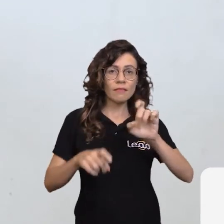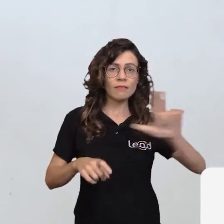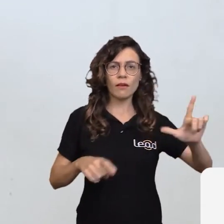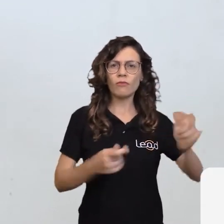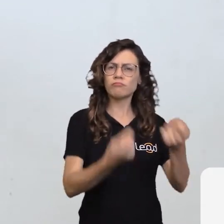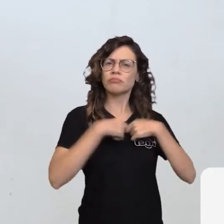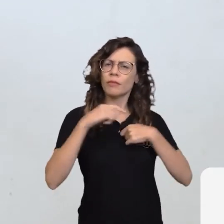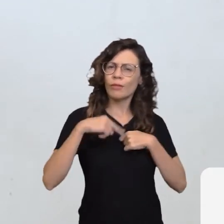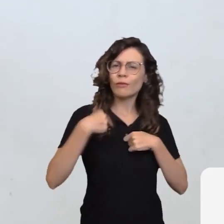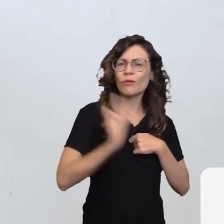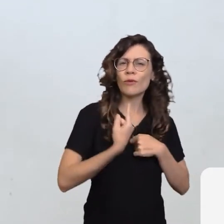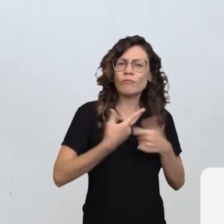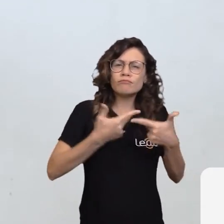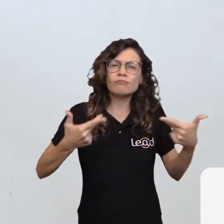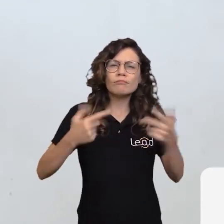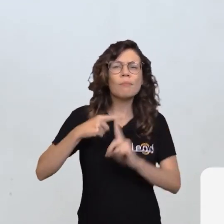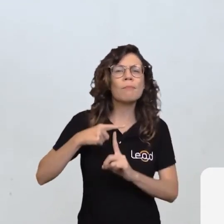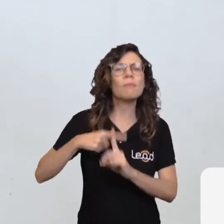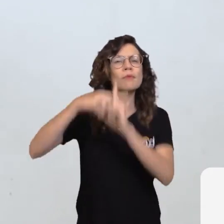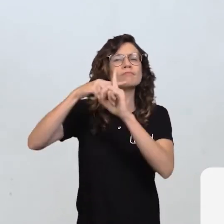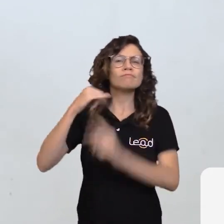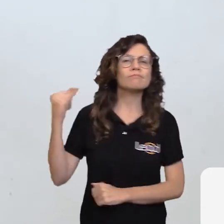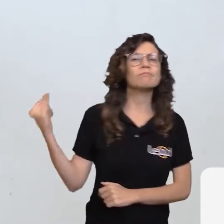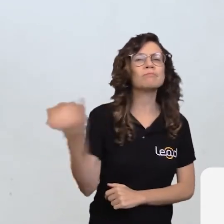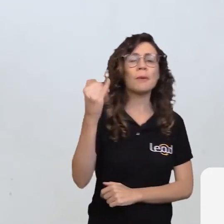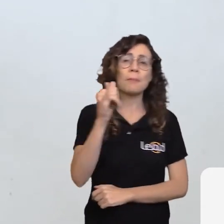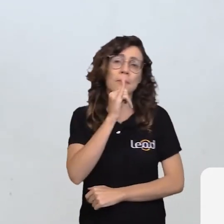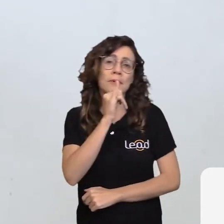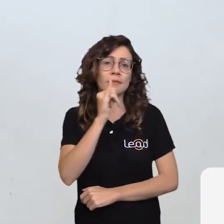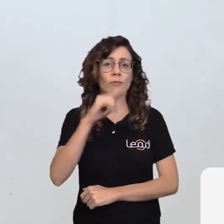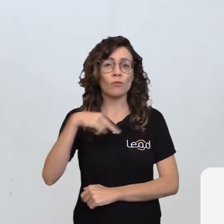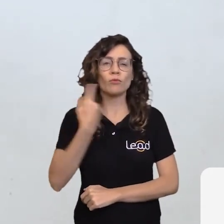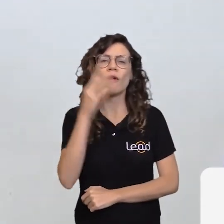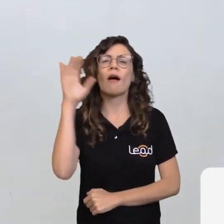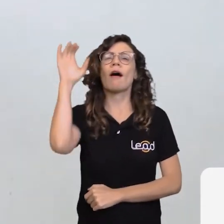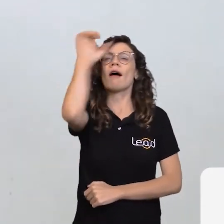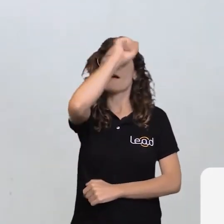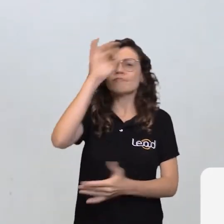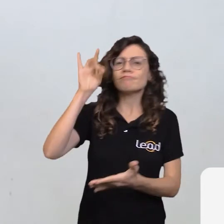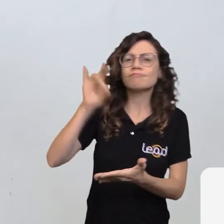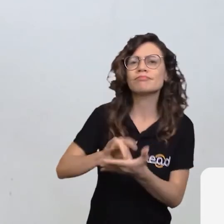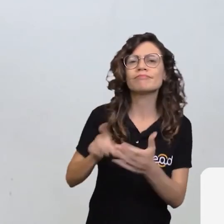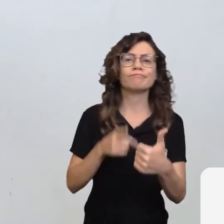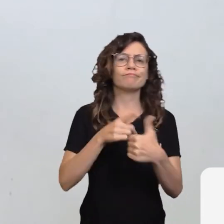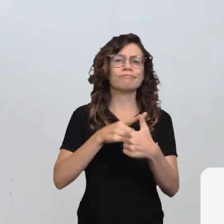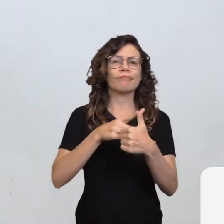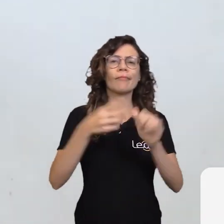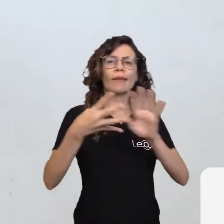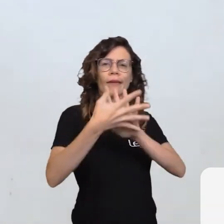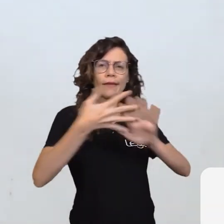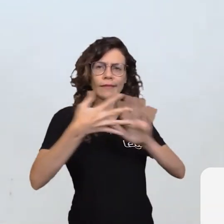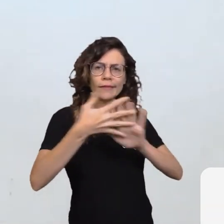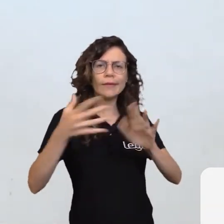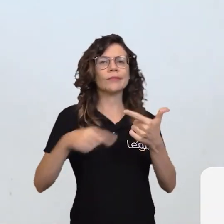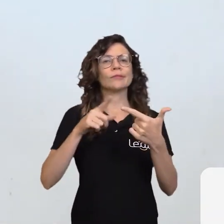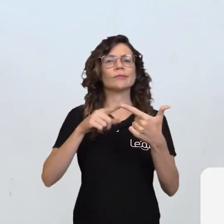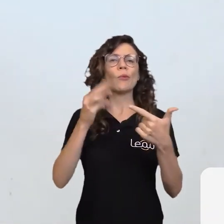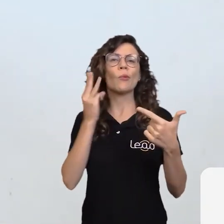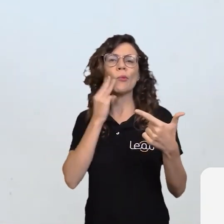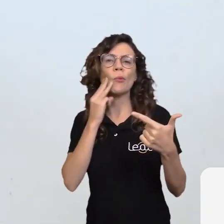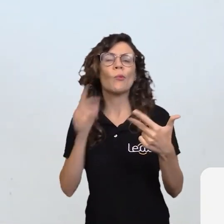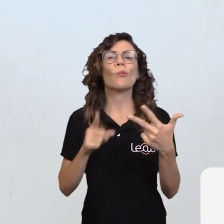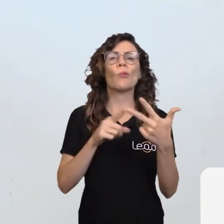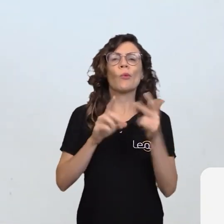parceria com a DEL nos trouxe benefícios muito importantes, como a gente aprender a mexer em Excel, em